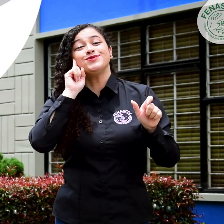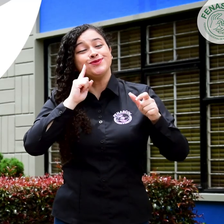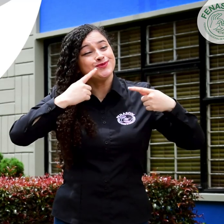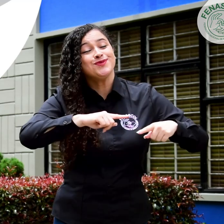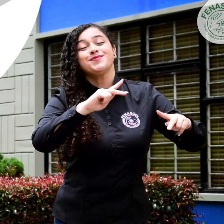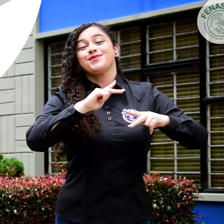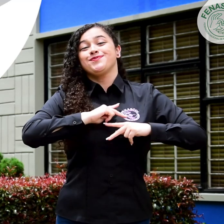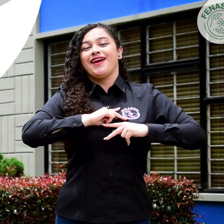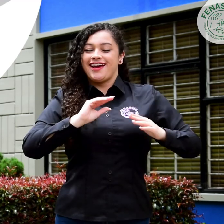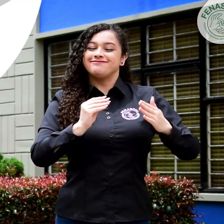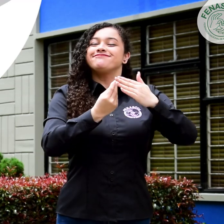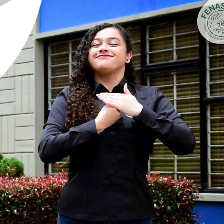sordas.